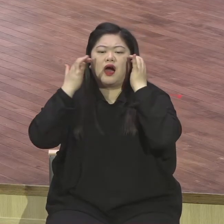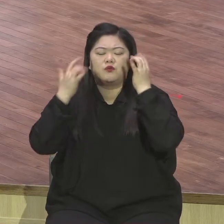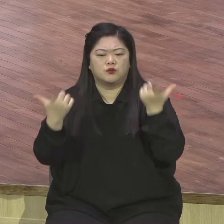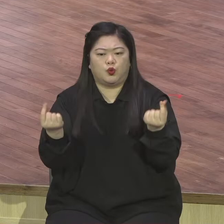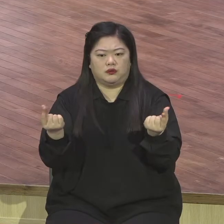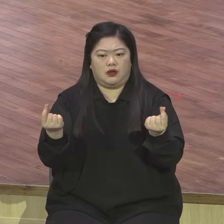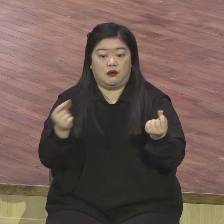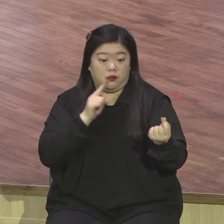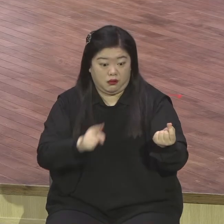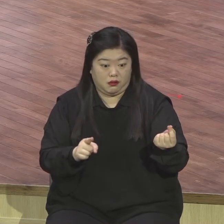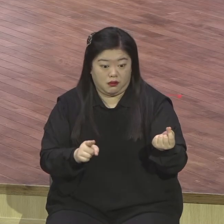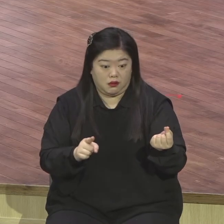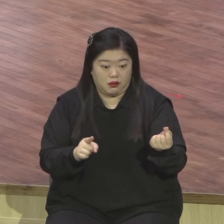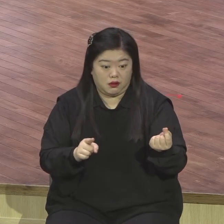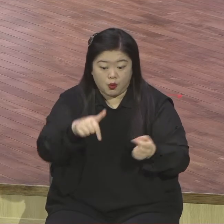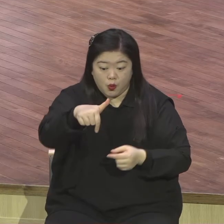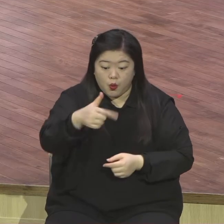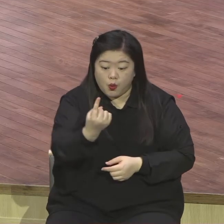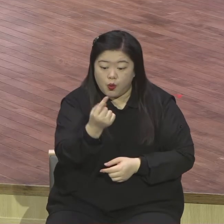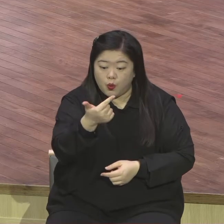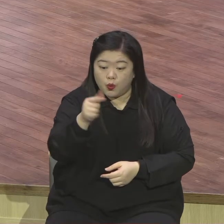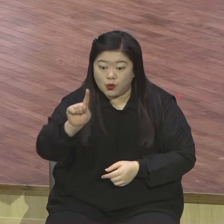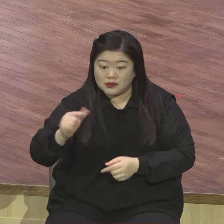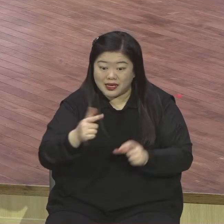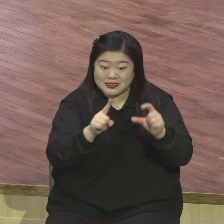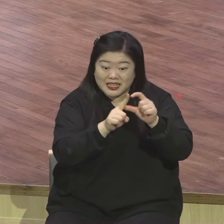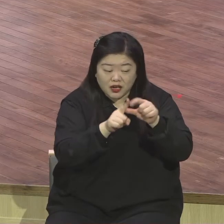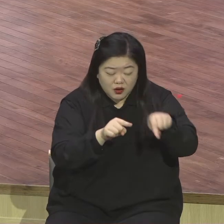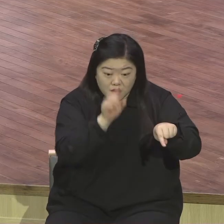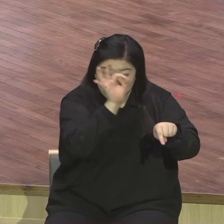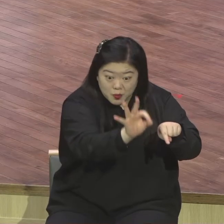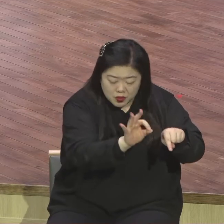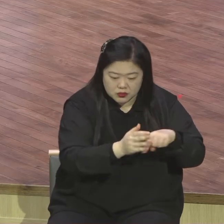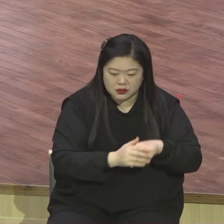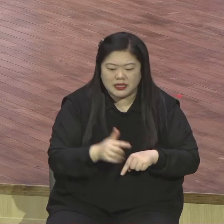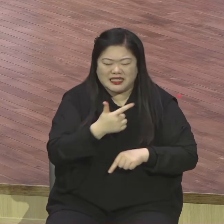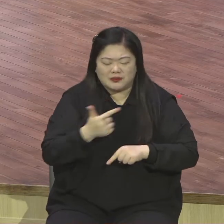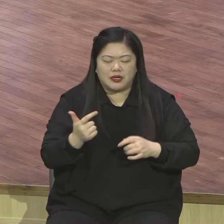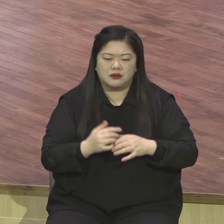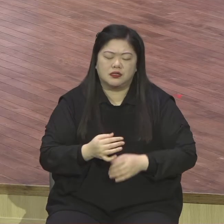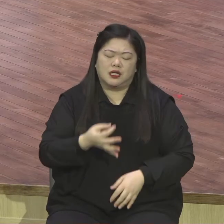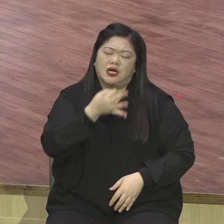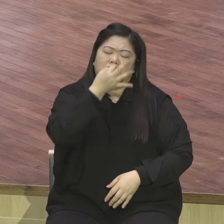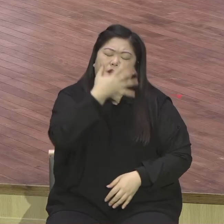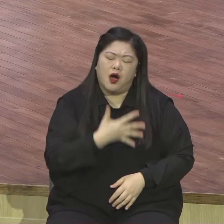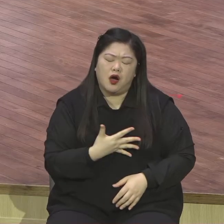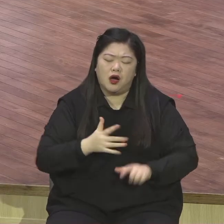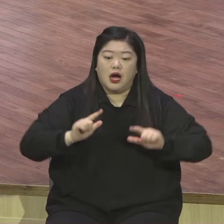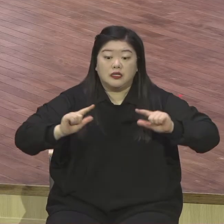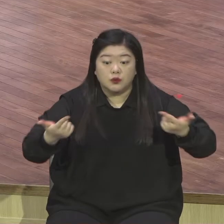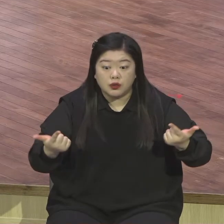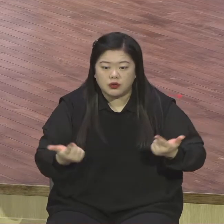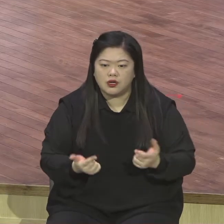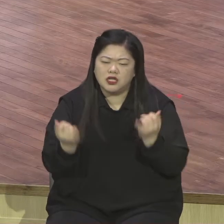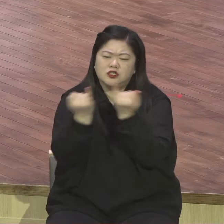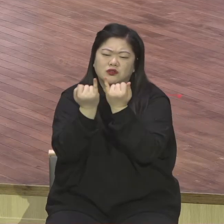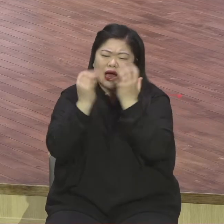고통만큼 나아본 사람 아시잖아요. 다시는 안 낳을 거다. 그러면 또 낫는데 엄청난